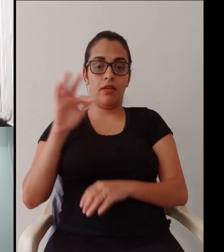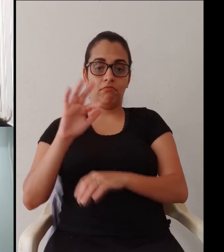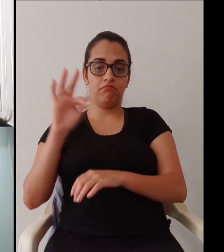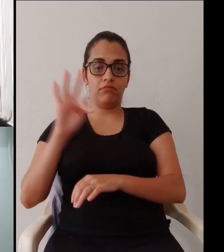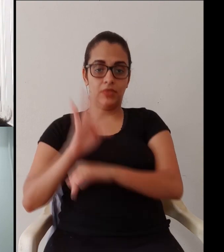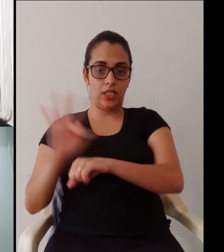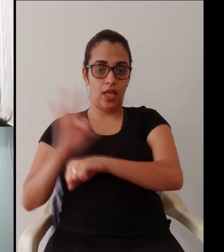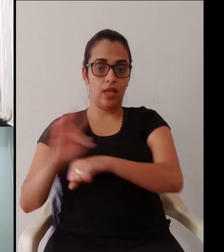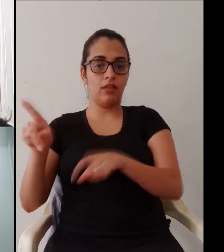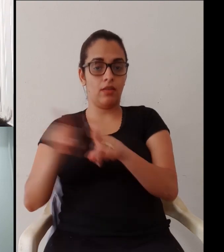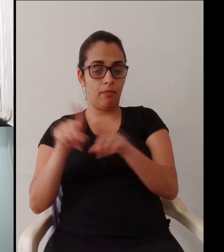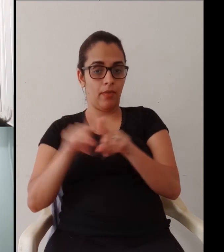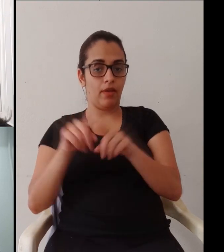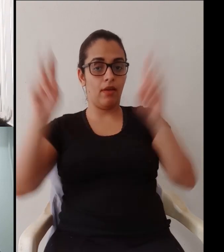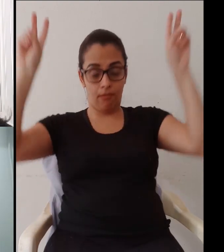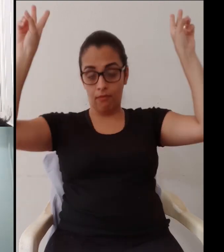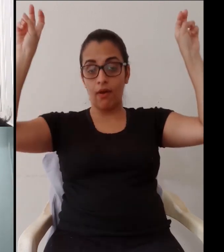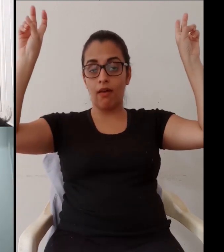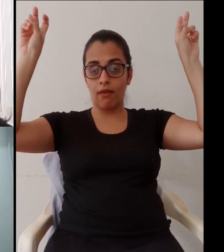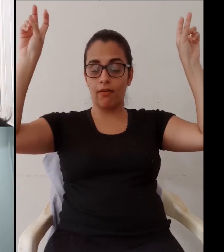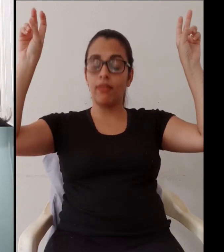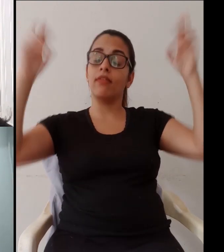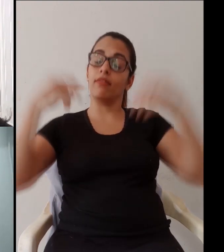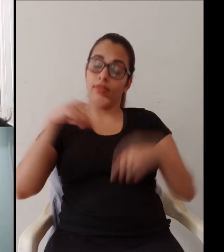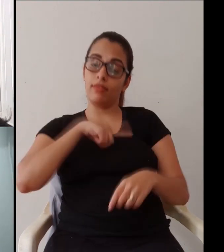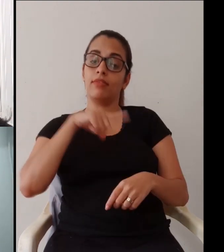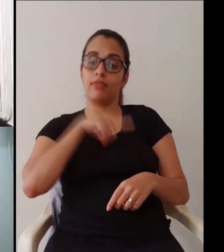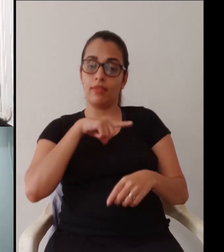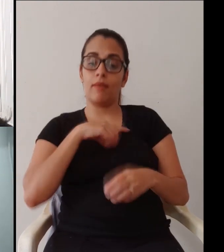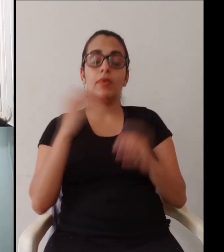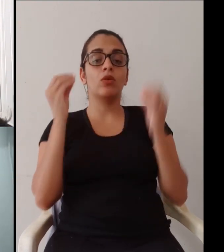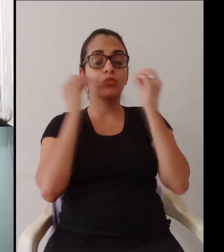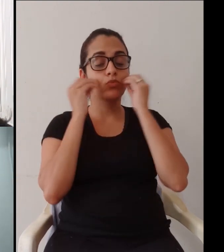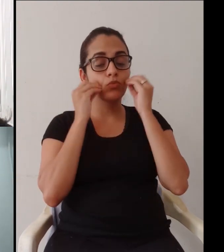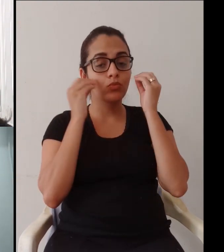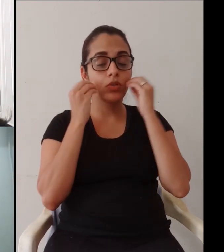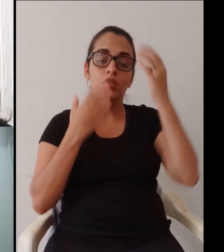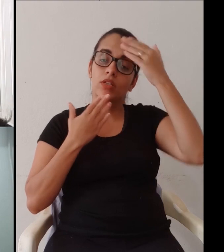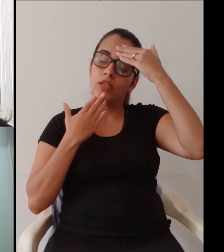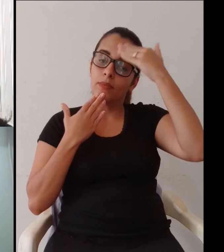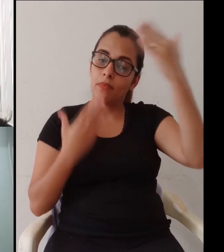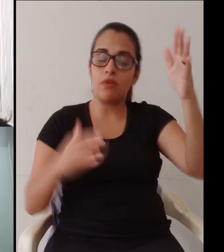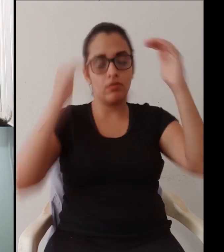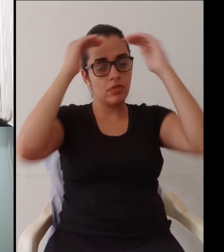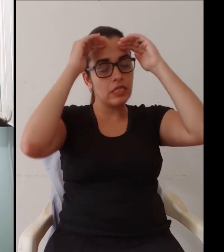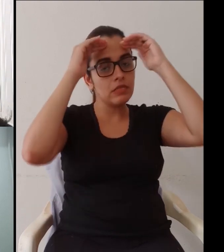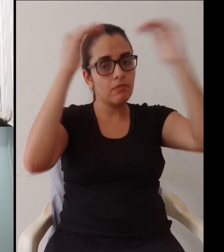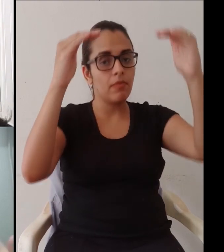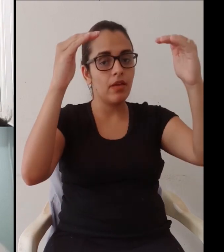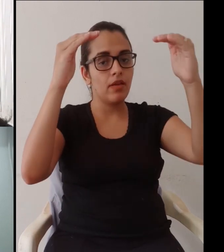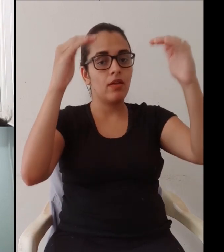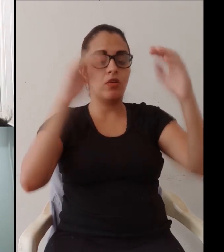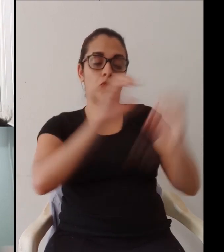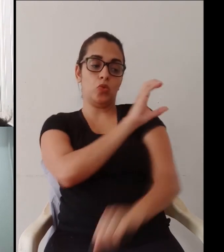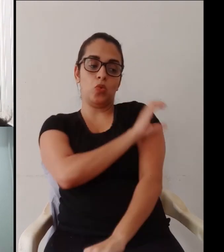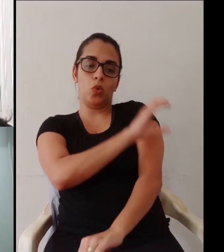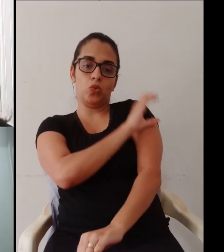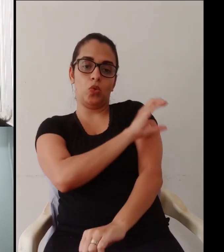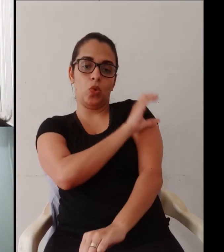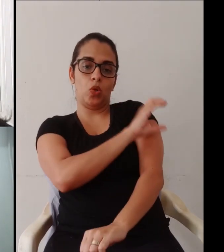fomento, o AB, Universidade Aberta do Brasil, e Rede E-Tec do Brasil, e aí, de novo, um parêntese. Dani, a gente